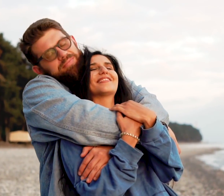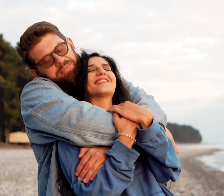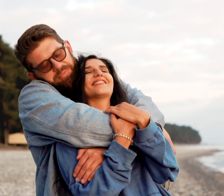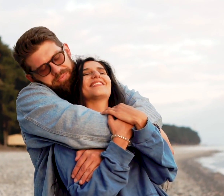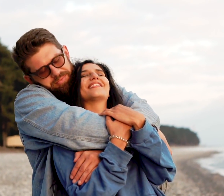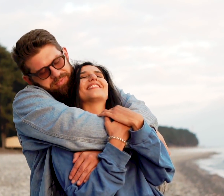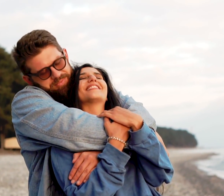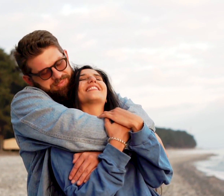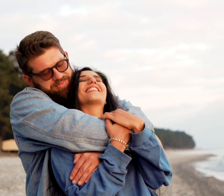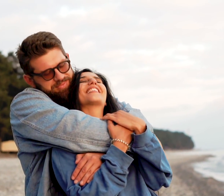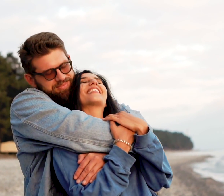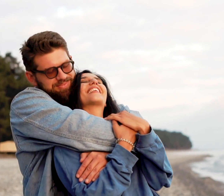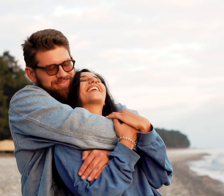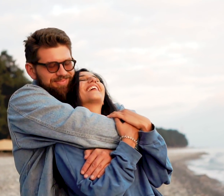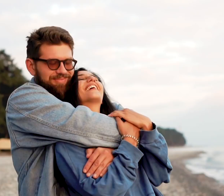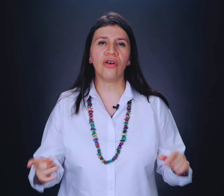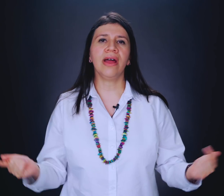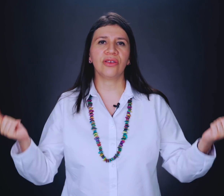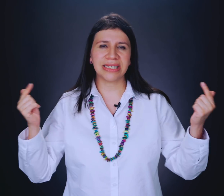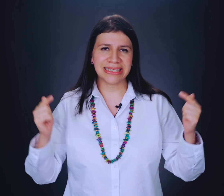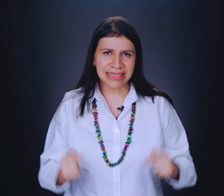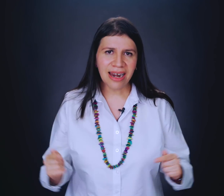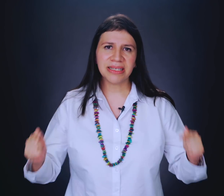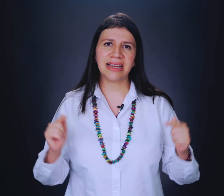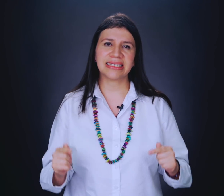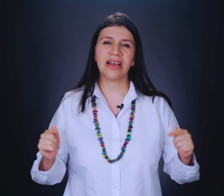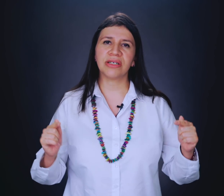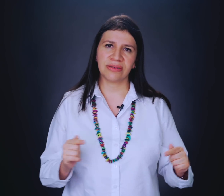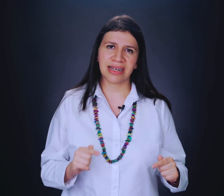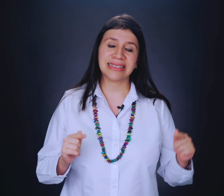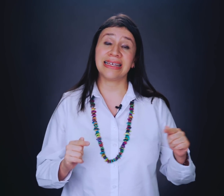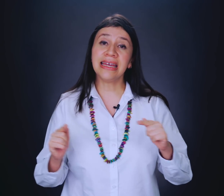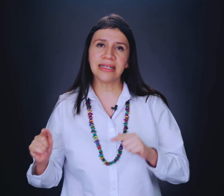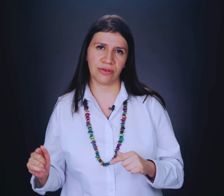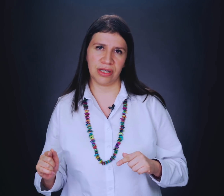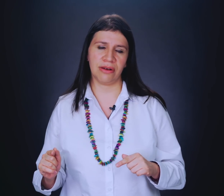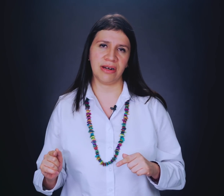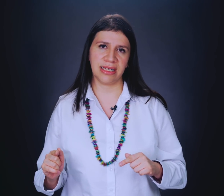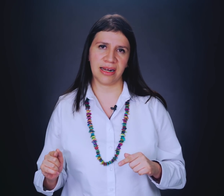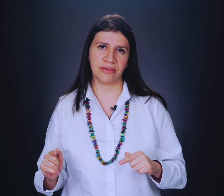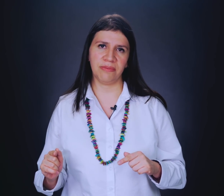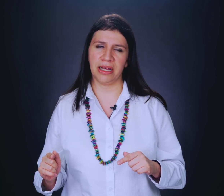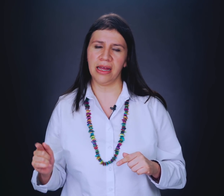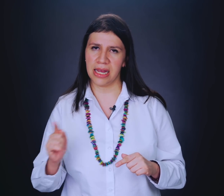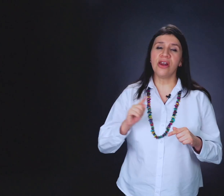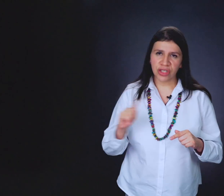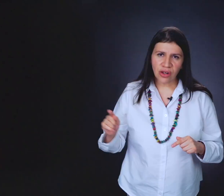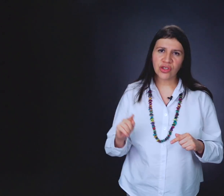así, hay un foco rojo, entonces tal vez tengas que cuestionarte si quieres continuar con esta relación de pareja. y los celos no